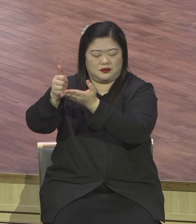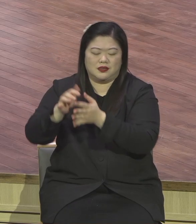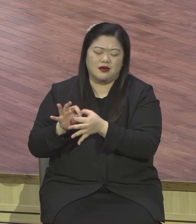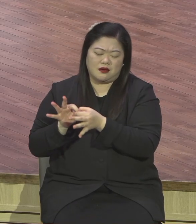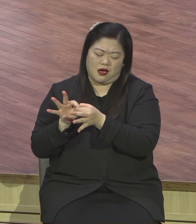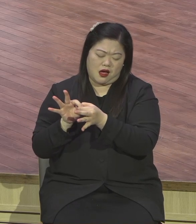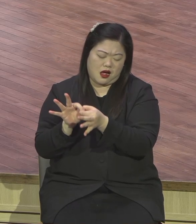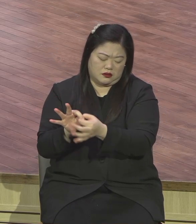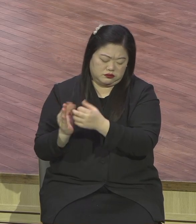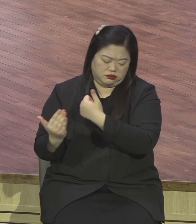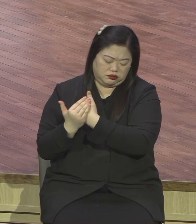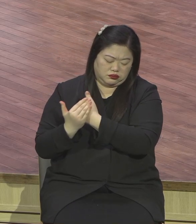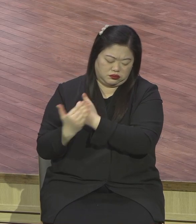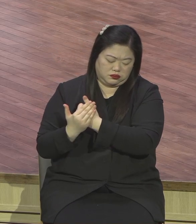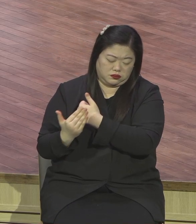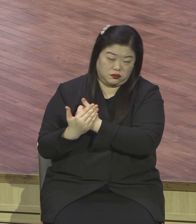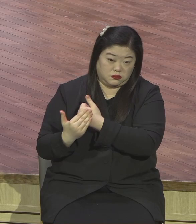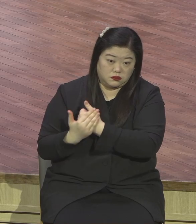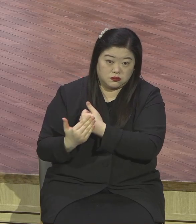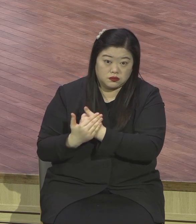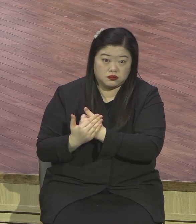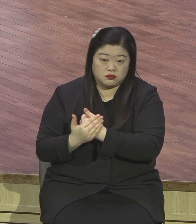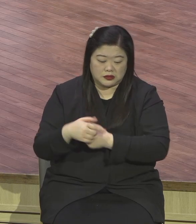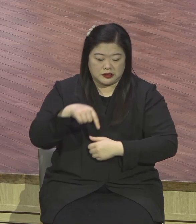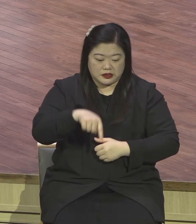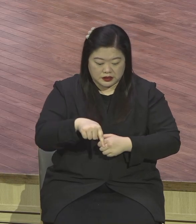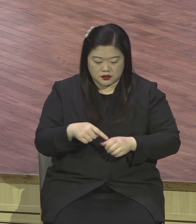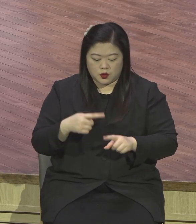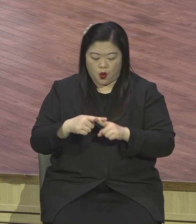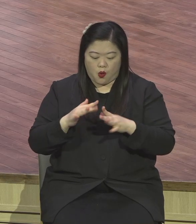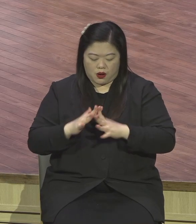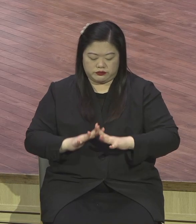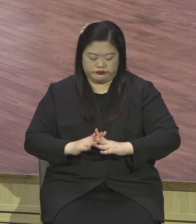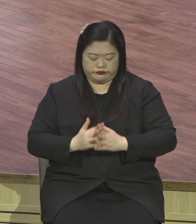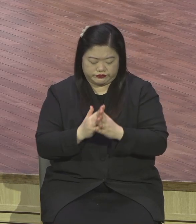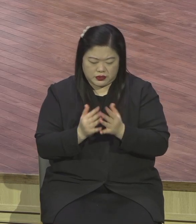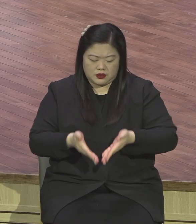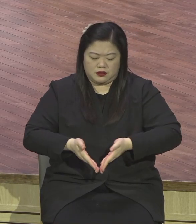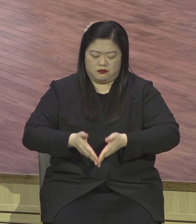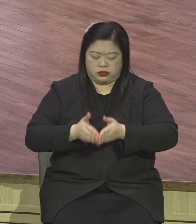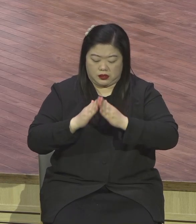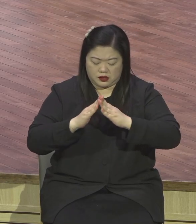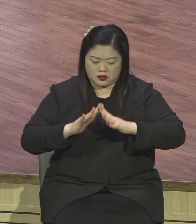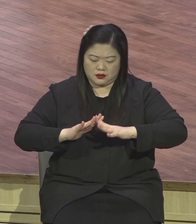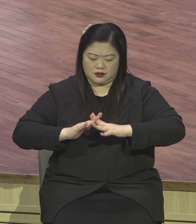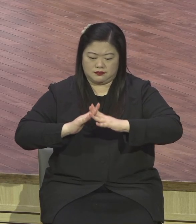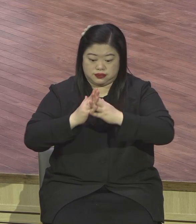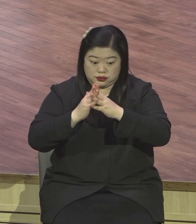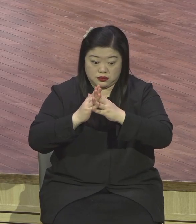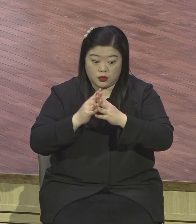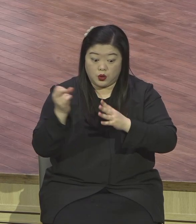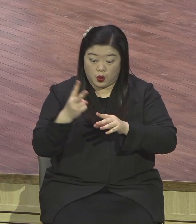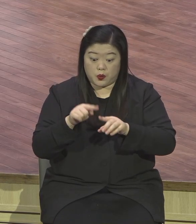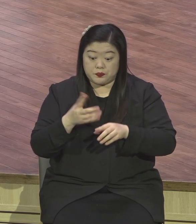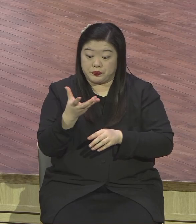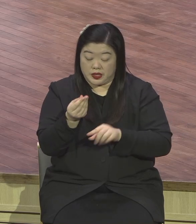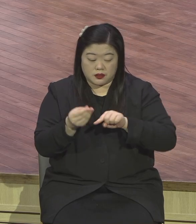본당 이 건축 인도하시면서 이제는 본당 헌당이라는 시간표 앞에 두고